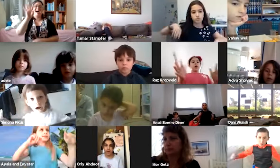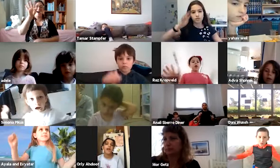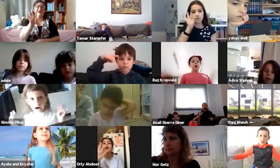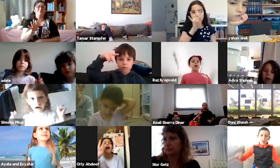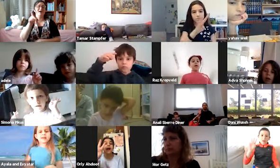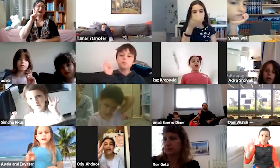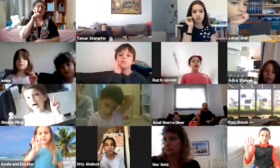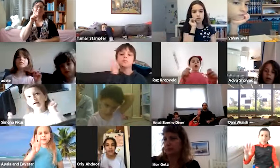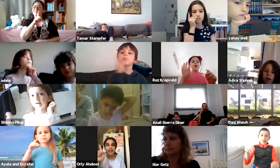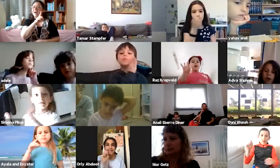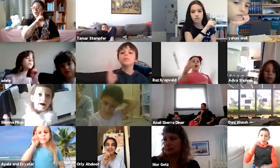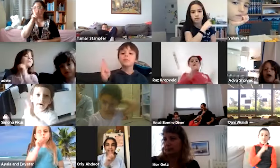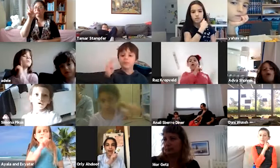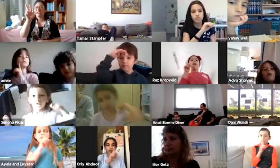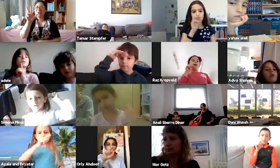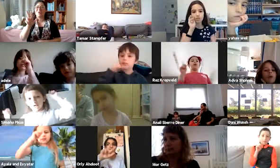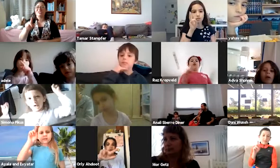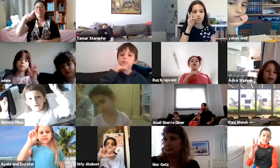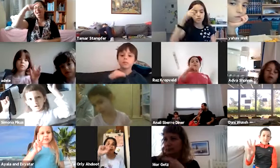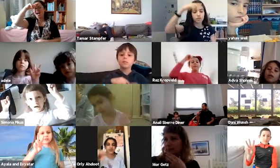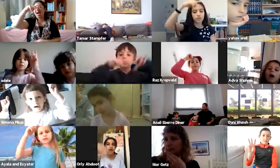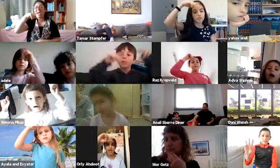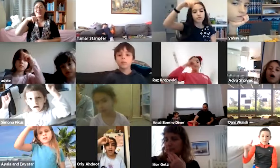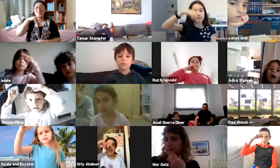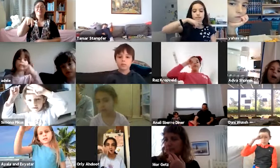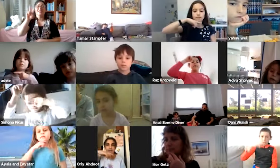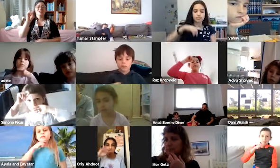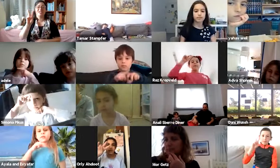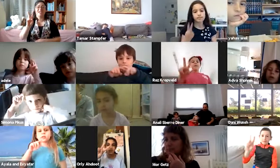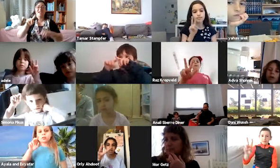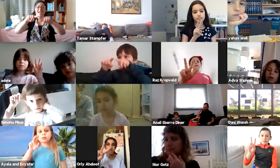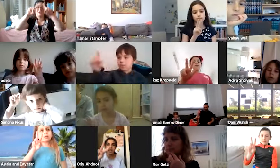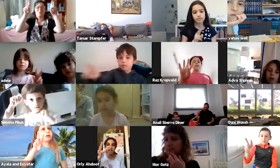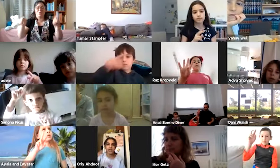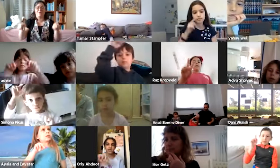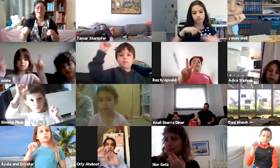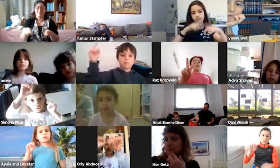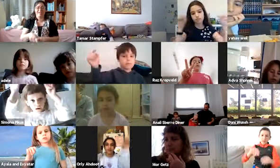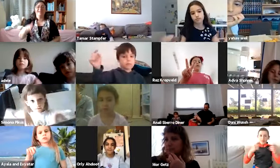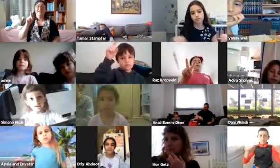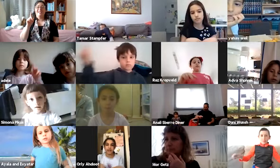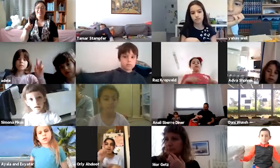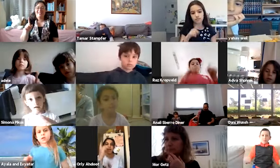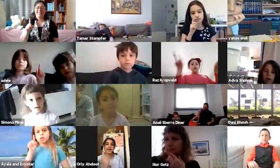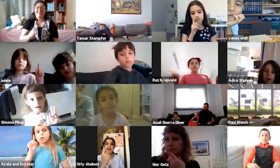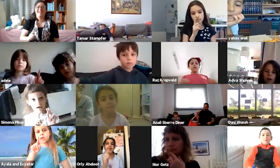ארבע אמהות. שלושה עבות. שני לוחות הברית. אחד